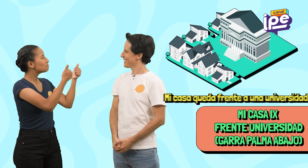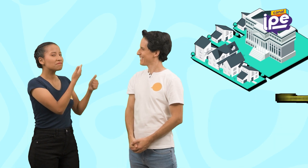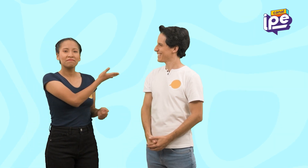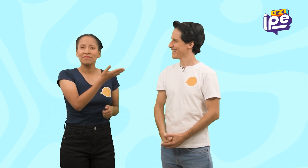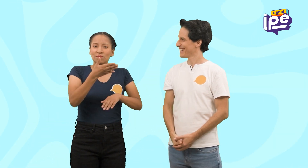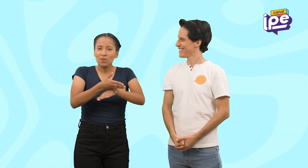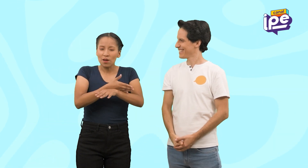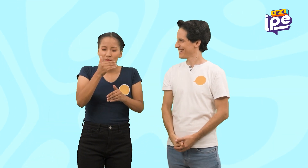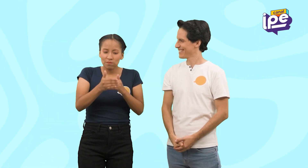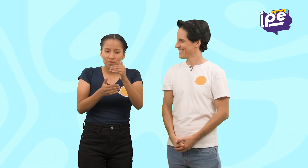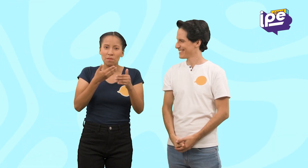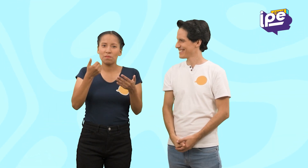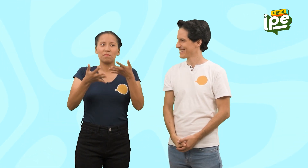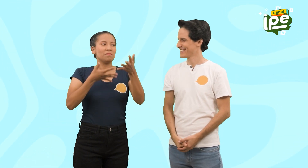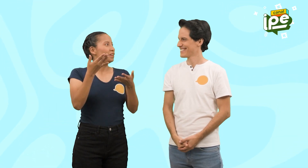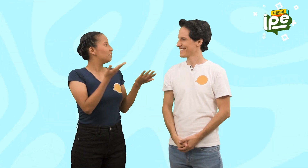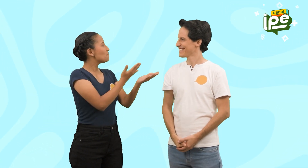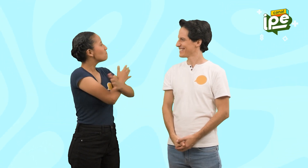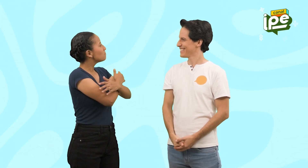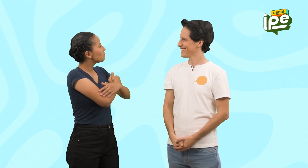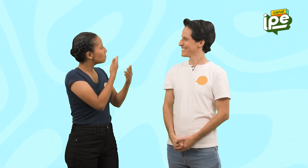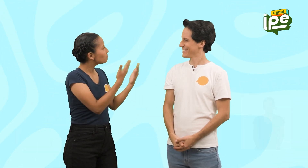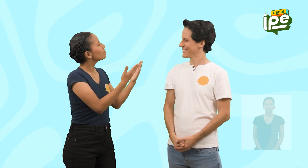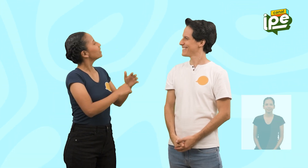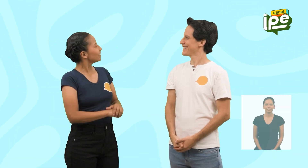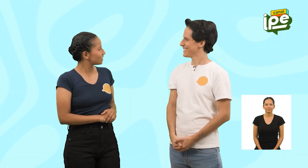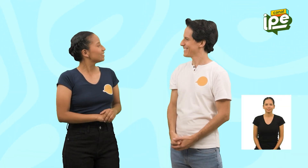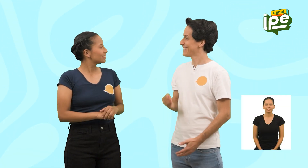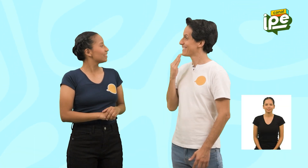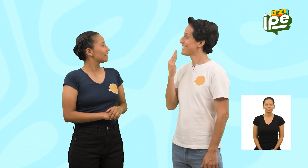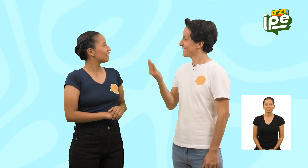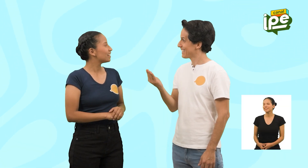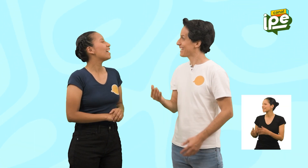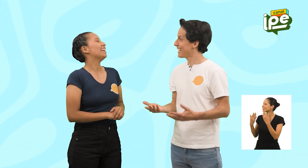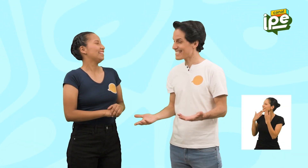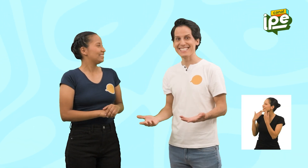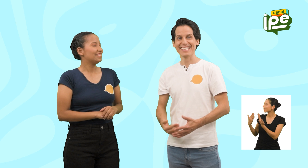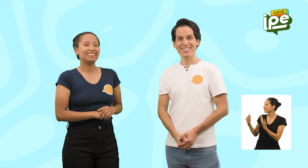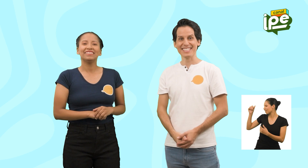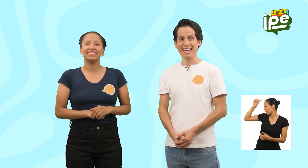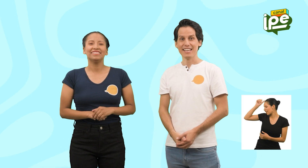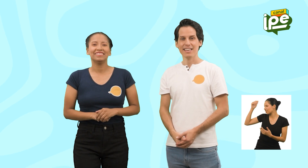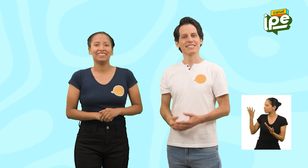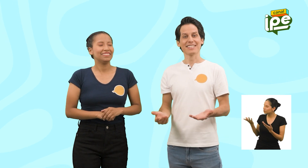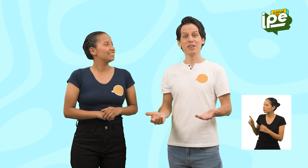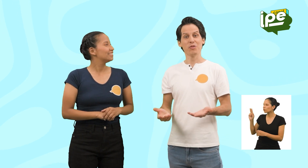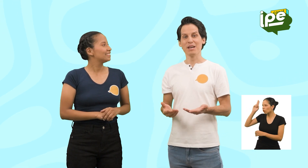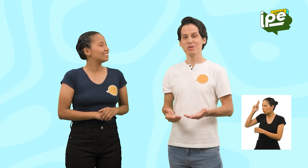Veo que cada día mejora más y más. ¡Felicitaciones! Gracias, Ana Rosa. Es que tengo una muy